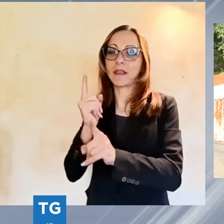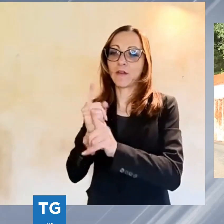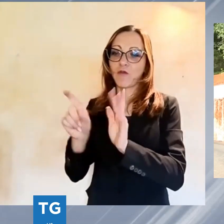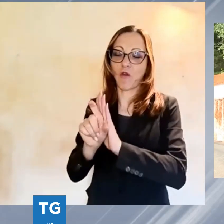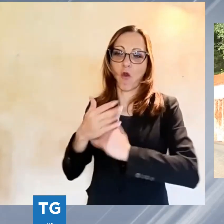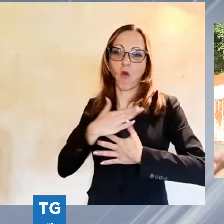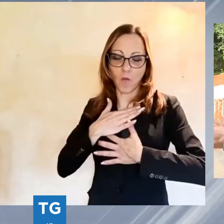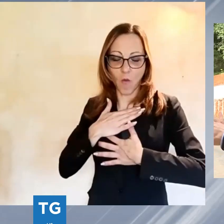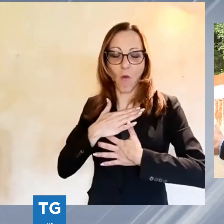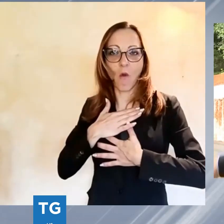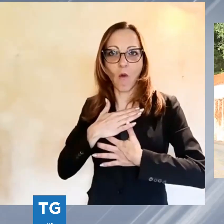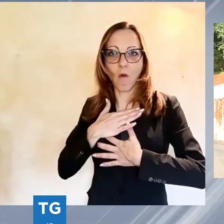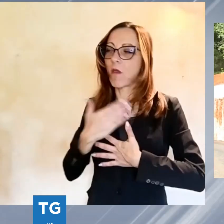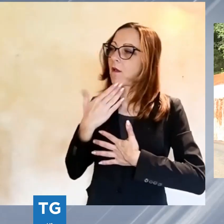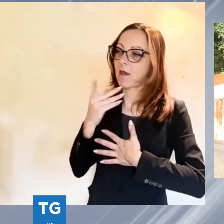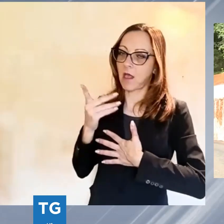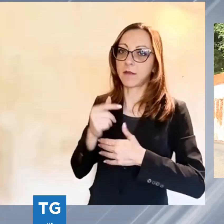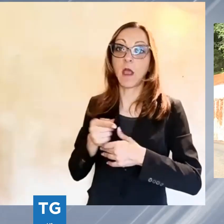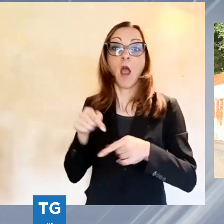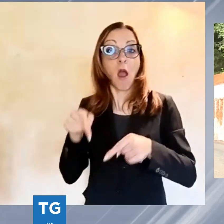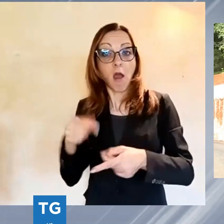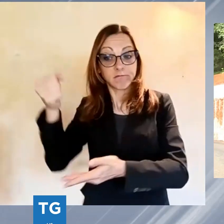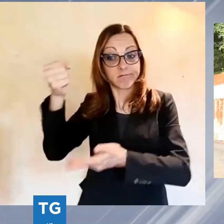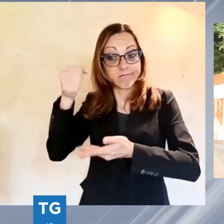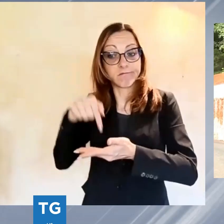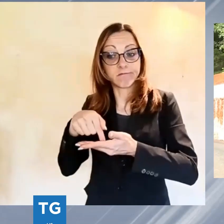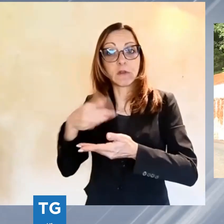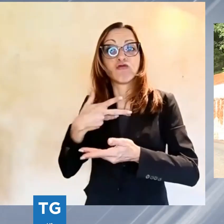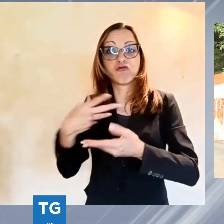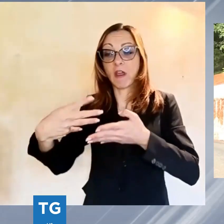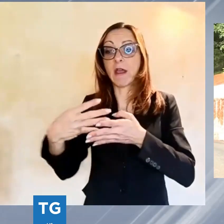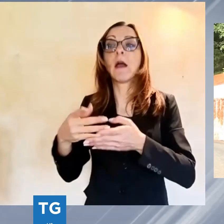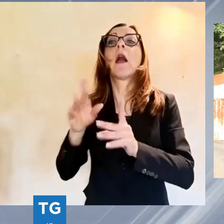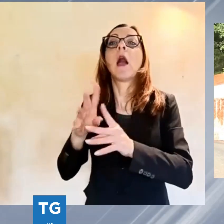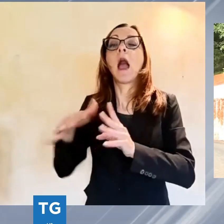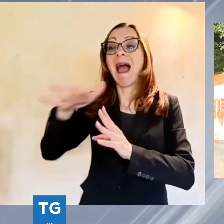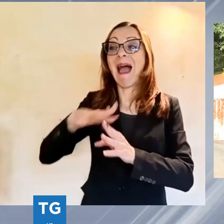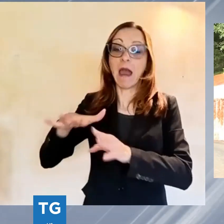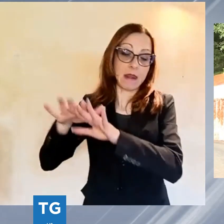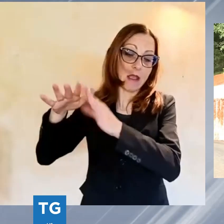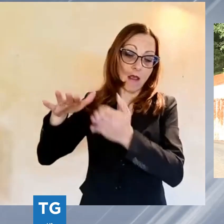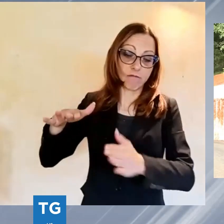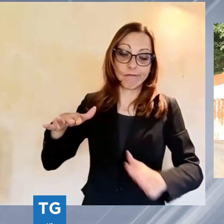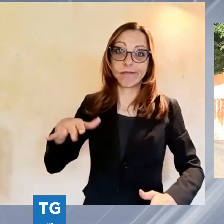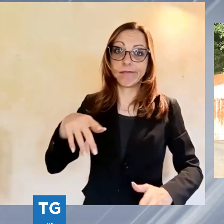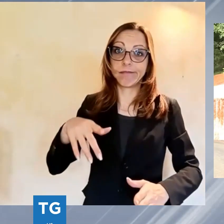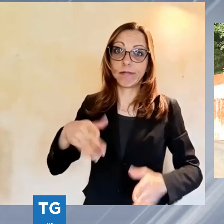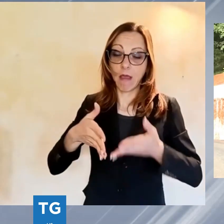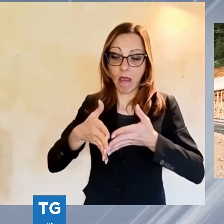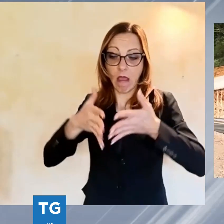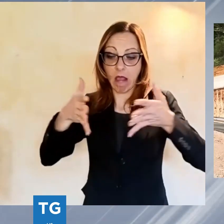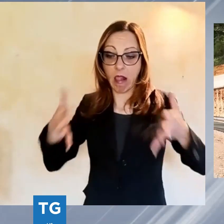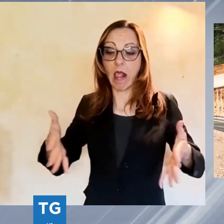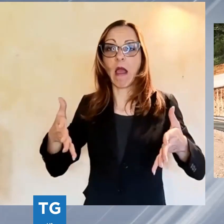andremo a fare una palificata anche sulla parte a valle della strada che consentirà all'allargamento e la realizzazione della seconda